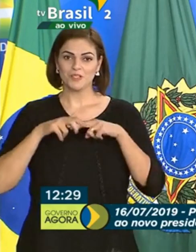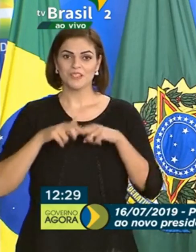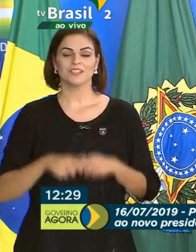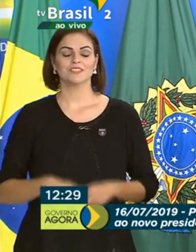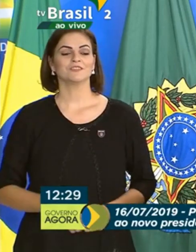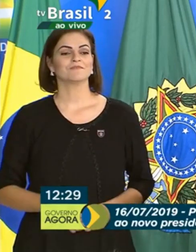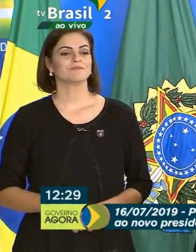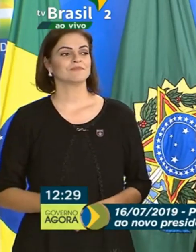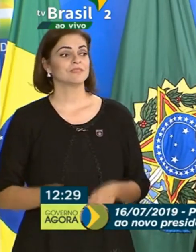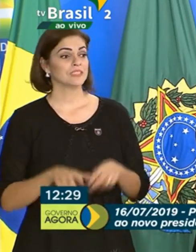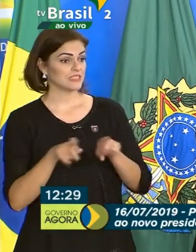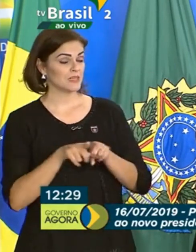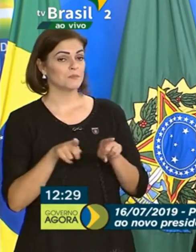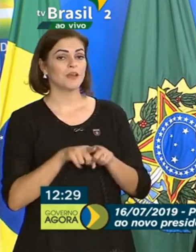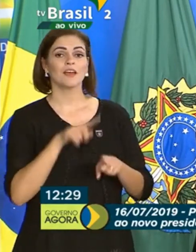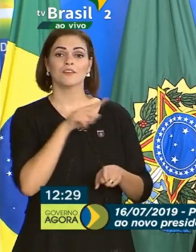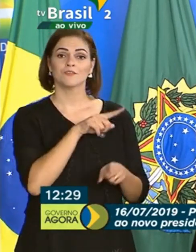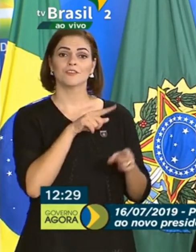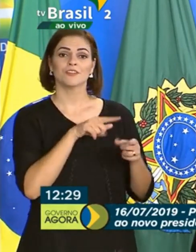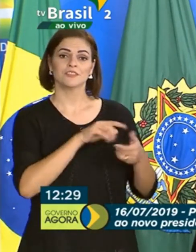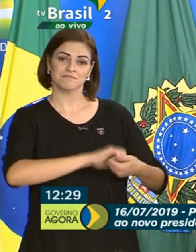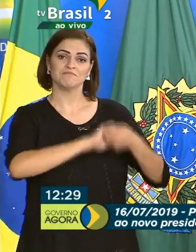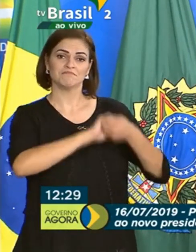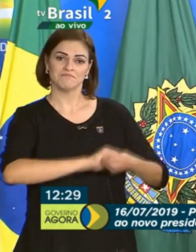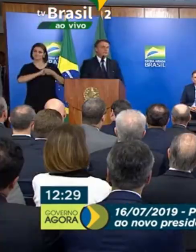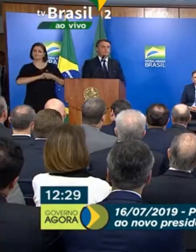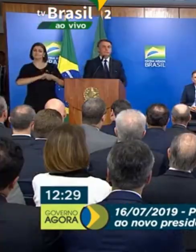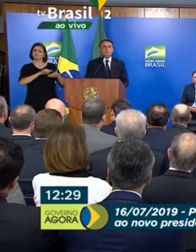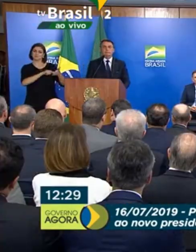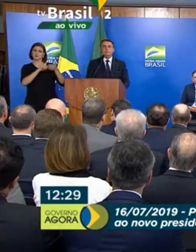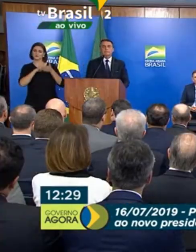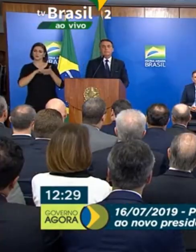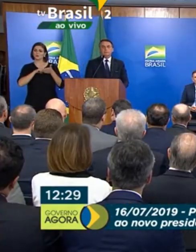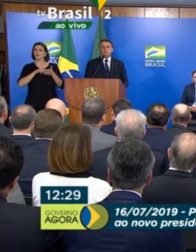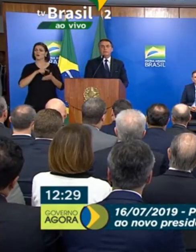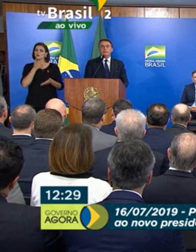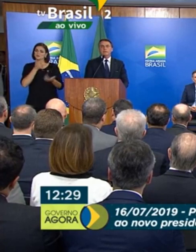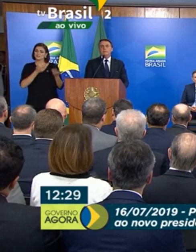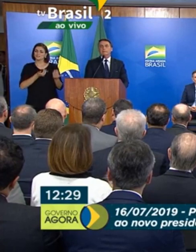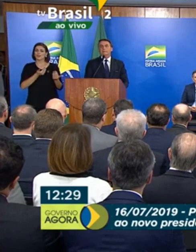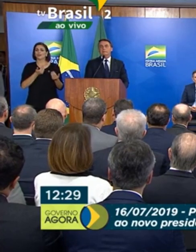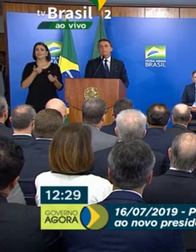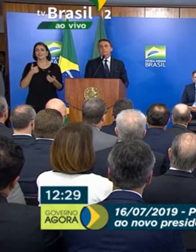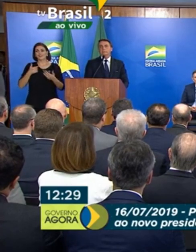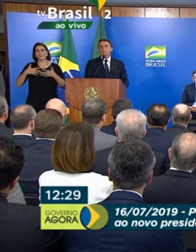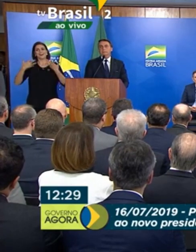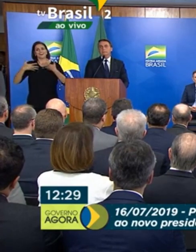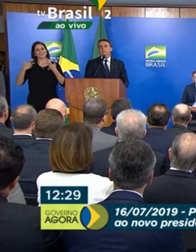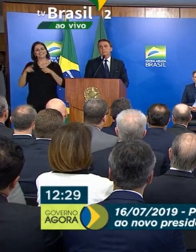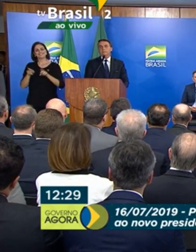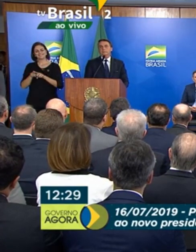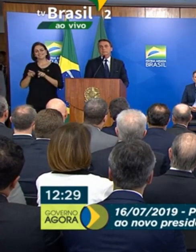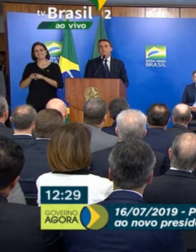Também, quando o senhor me apresentou, o garoto Montesano, eu também me empolguei.